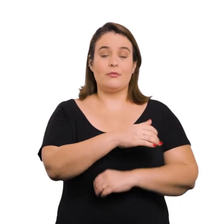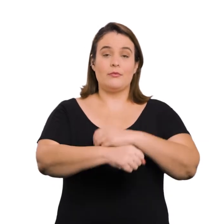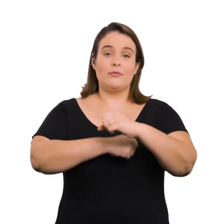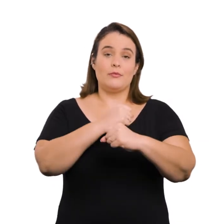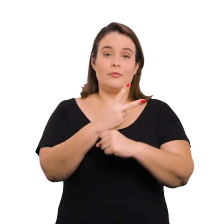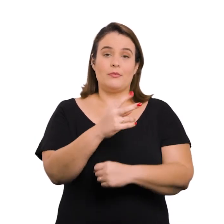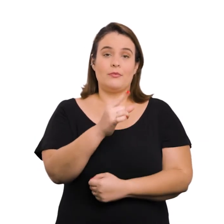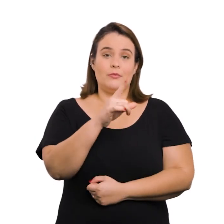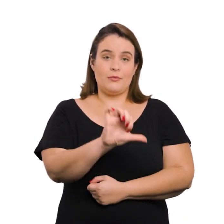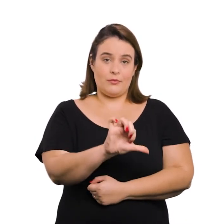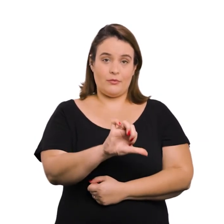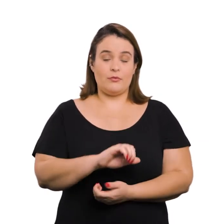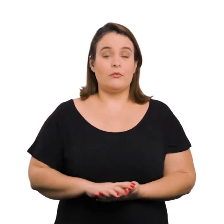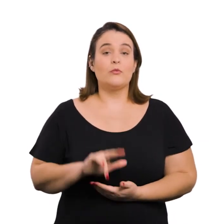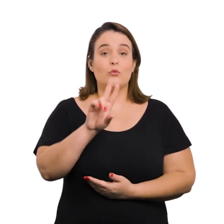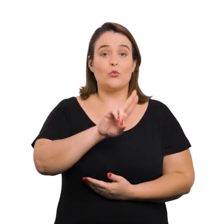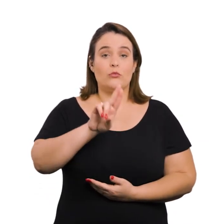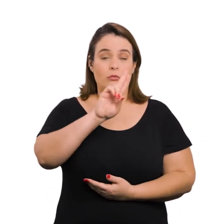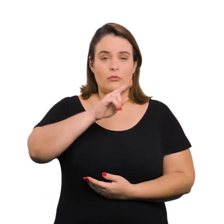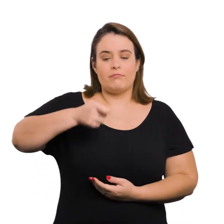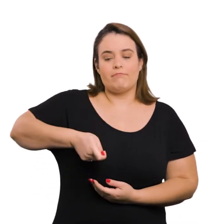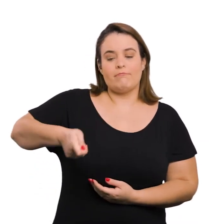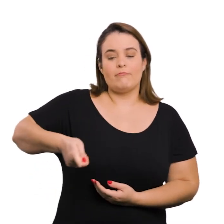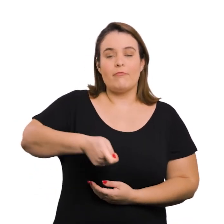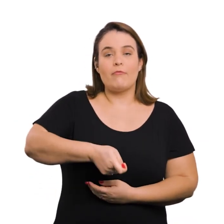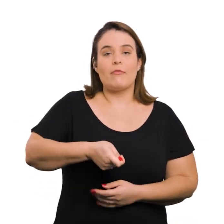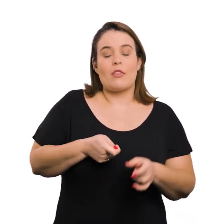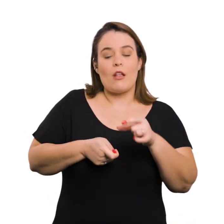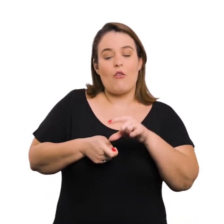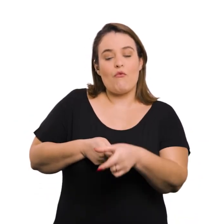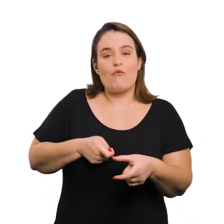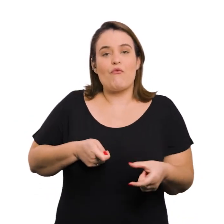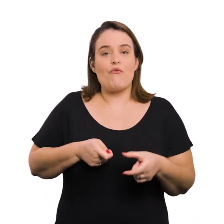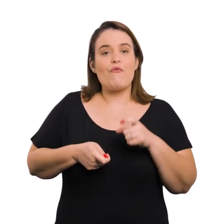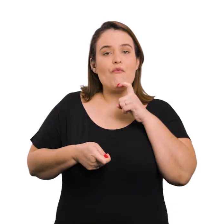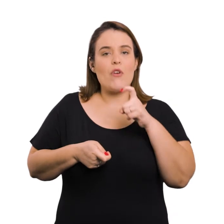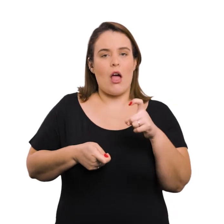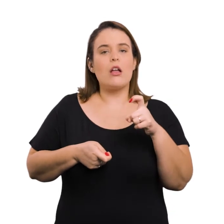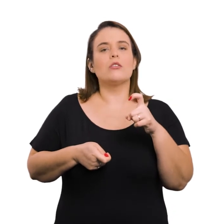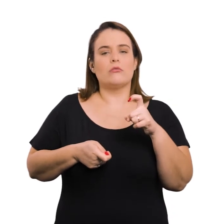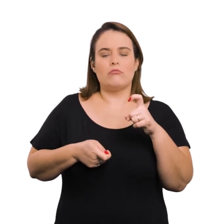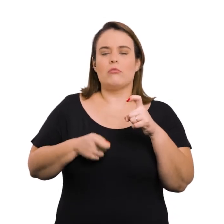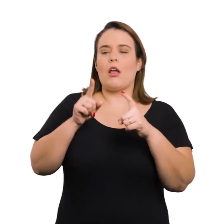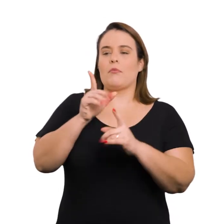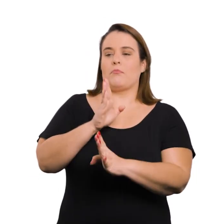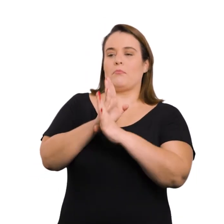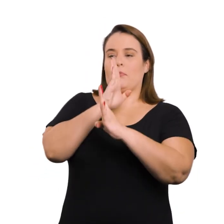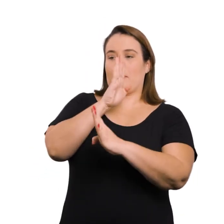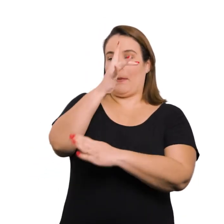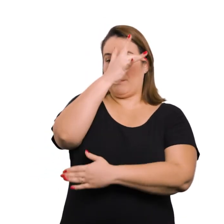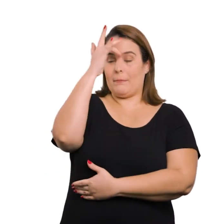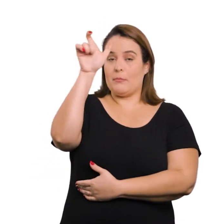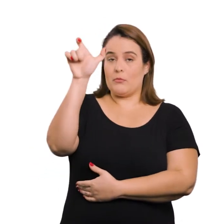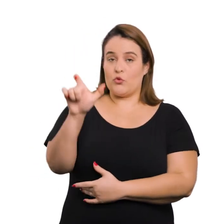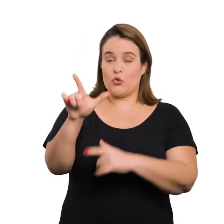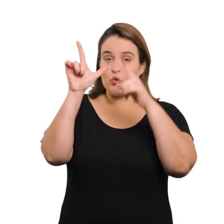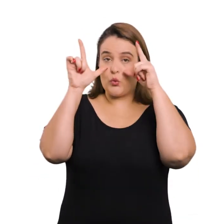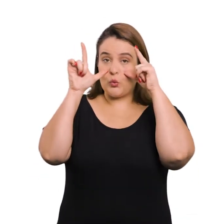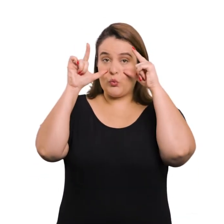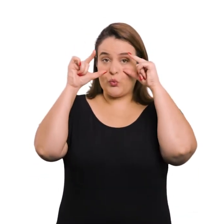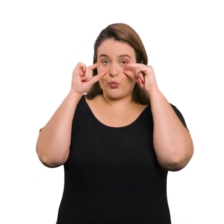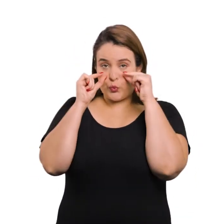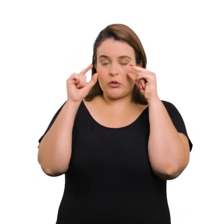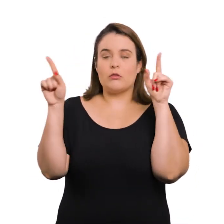26 de agosto de 2019. Institui o uso da bengala verde como meio adequado para identificar